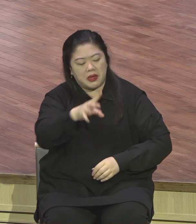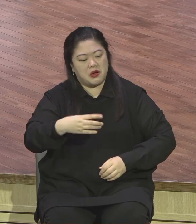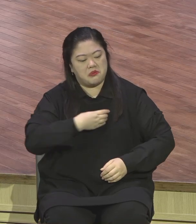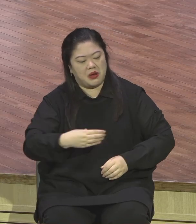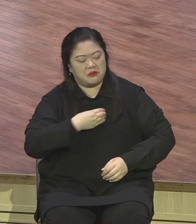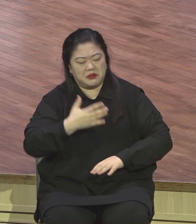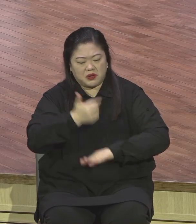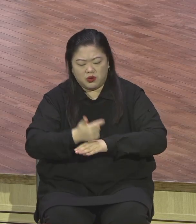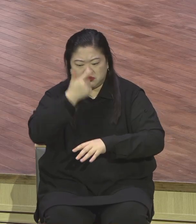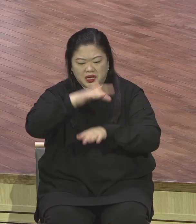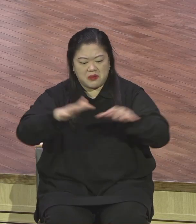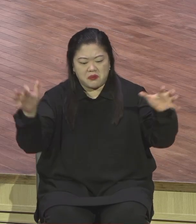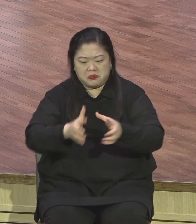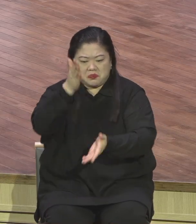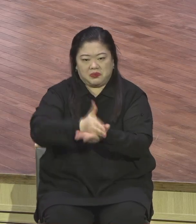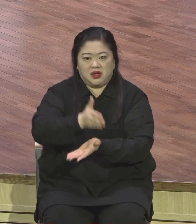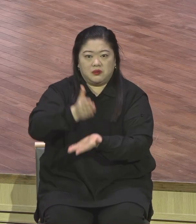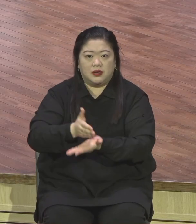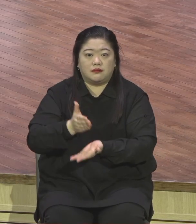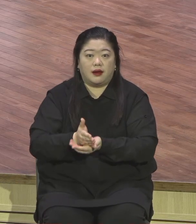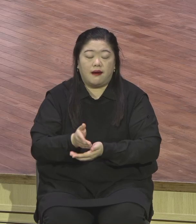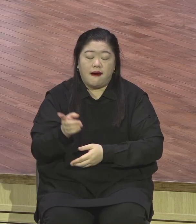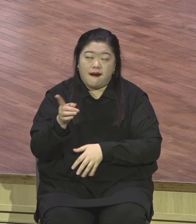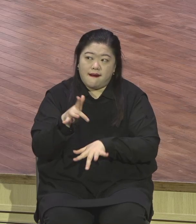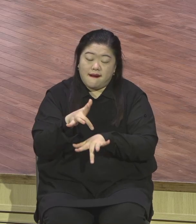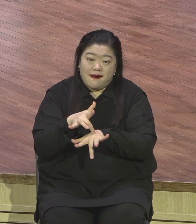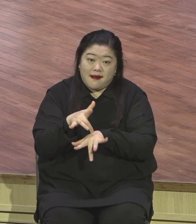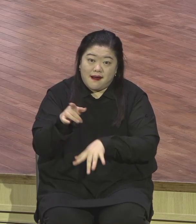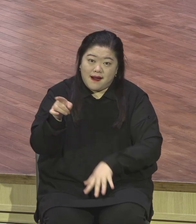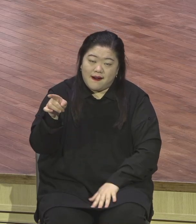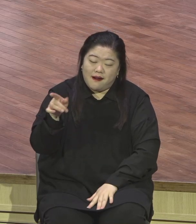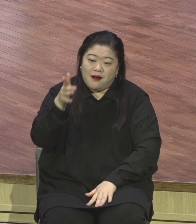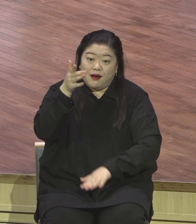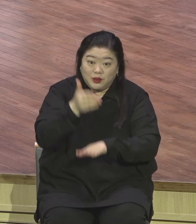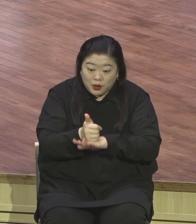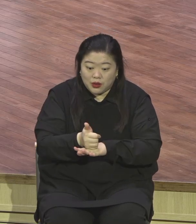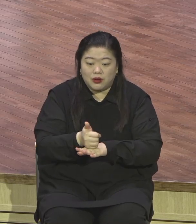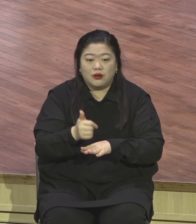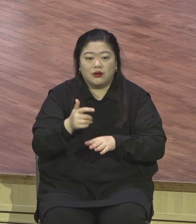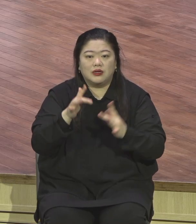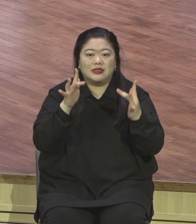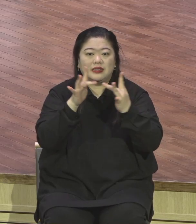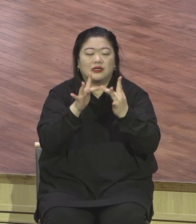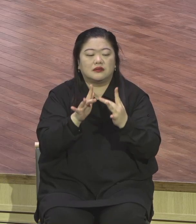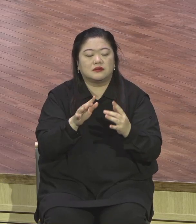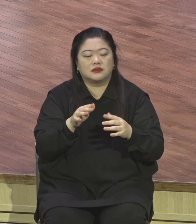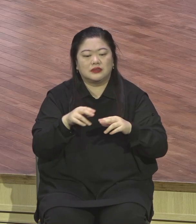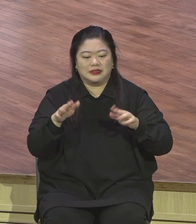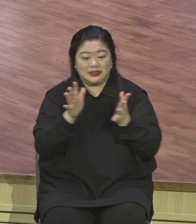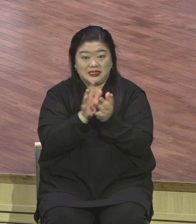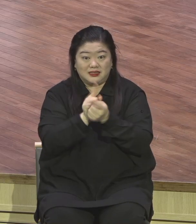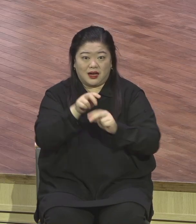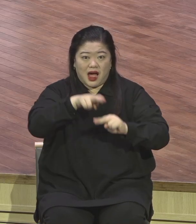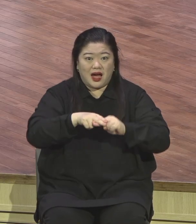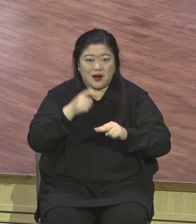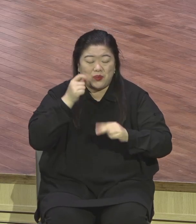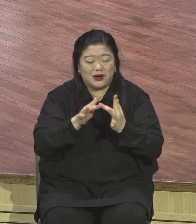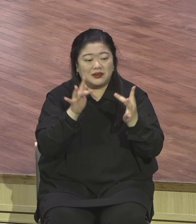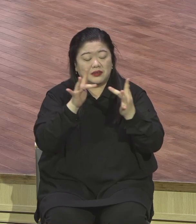교회들을 무너뜨리고 있고 여러 번의 믿음을 무너뜨리고 영적으로 방심하게 하고 긴장을 풀게